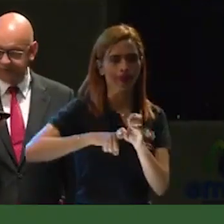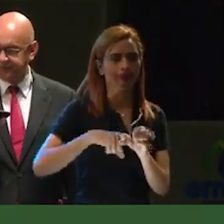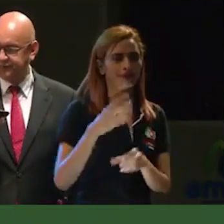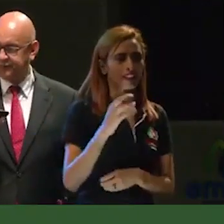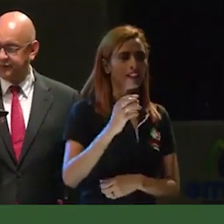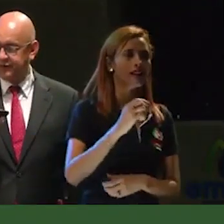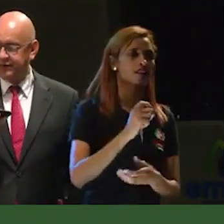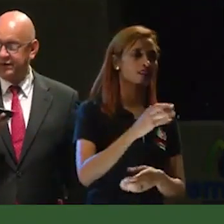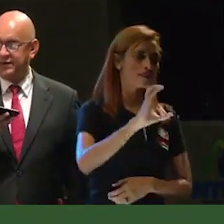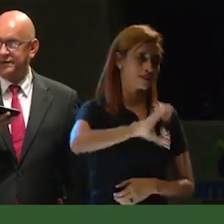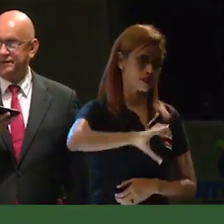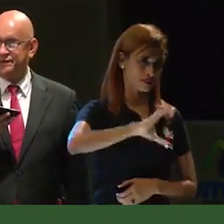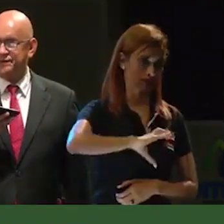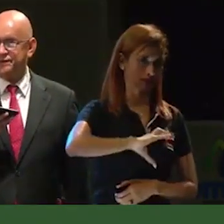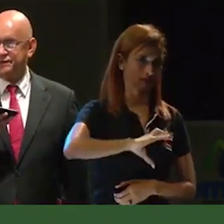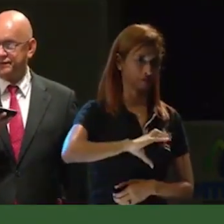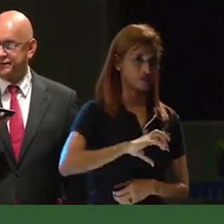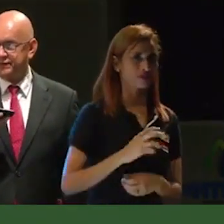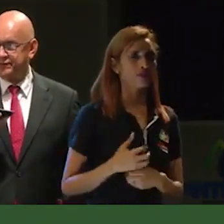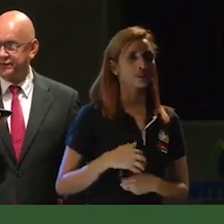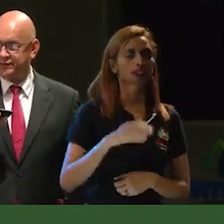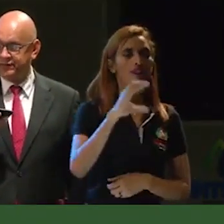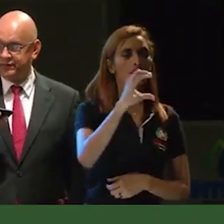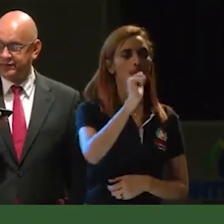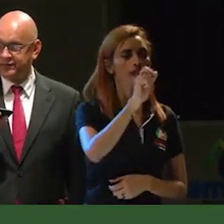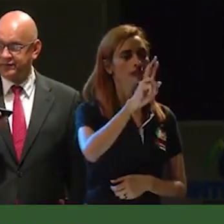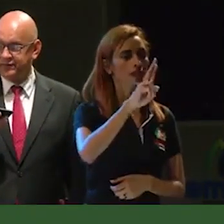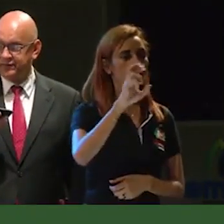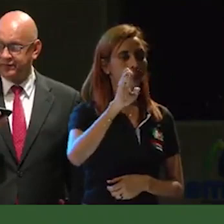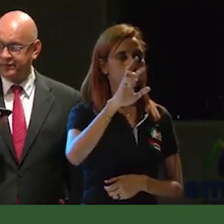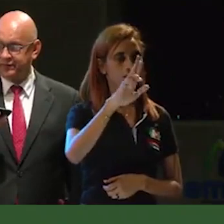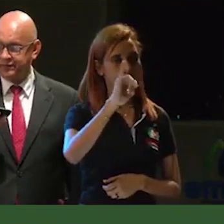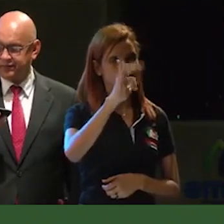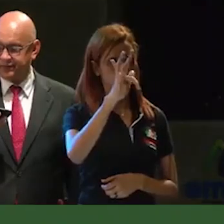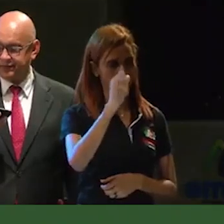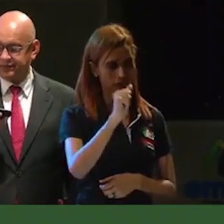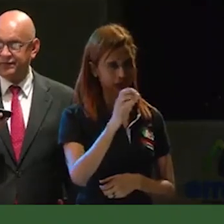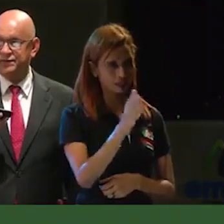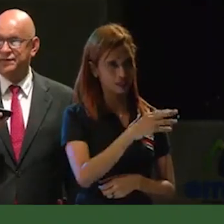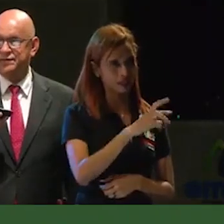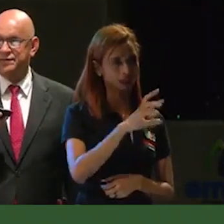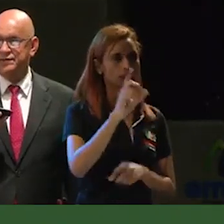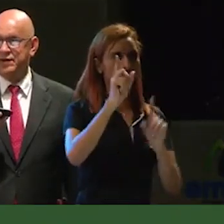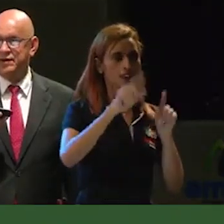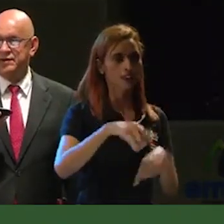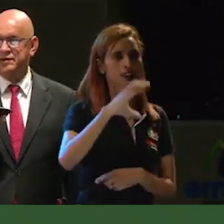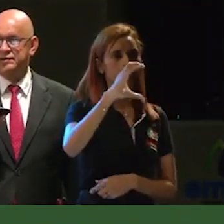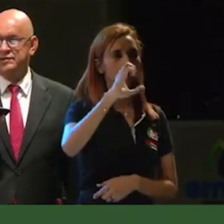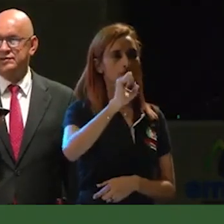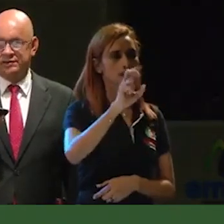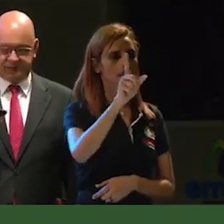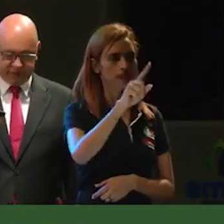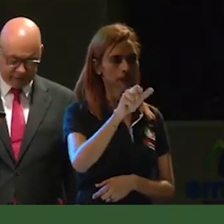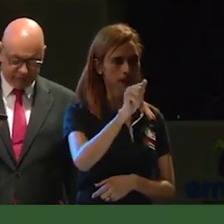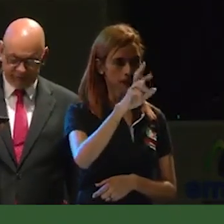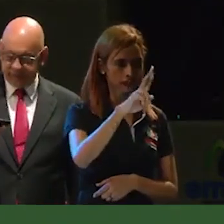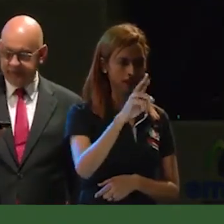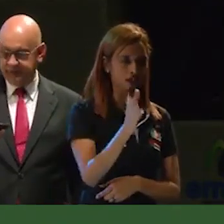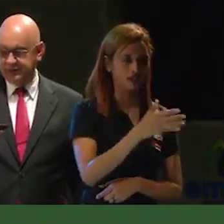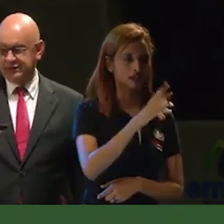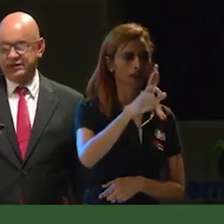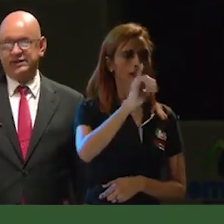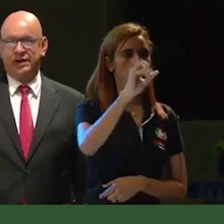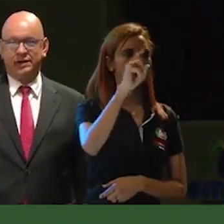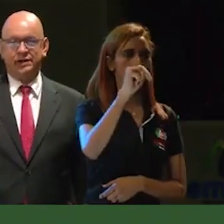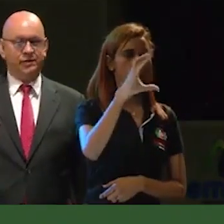firmas. A Carmelita Rincón, a César, al doctor César Rincón también, un aplauso inmenso